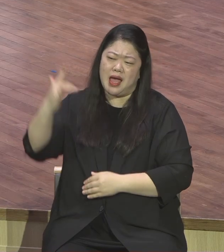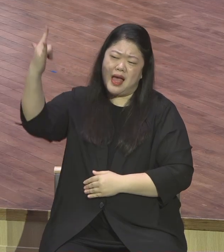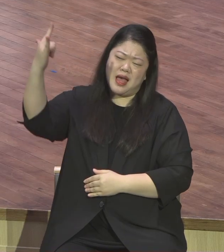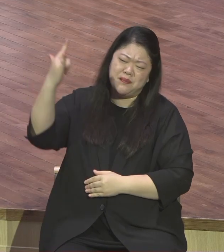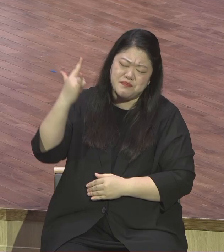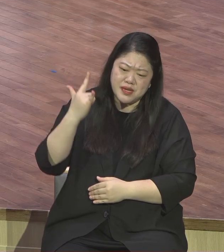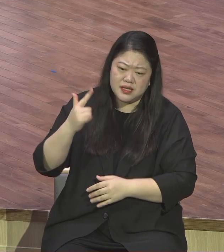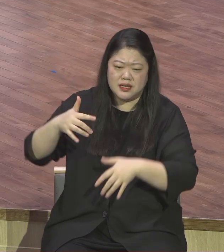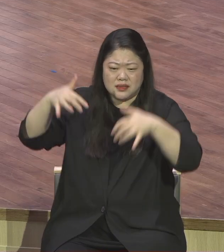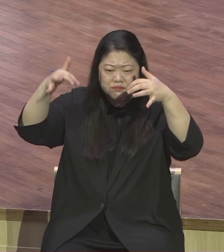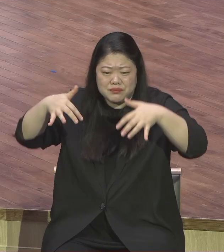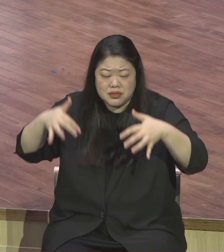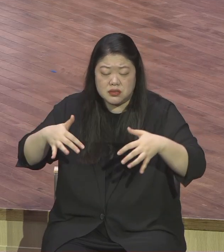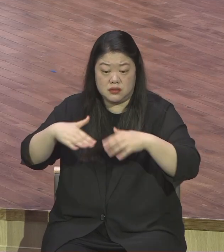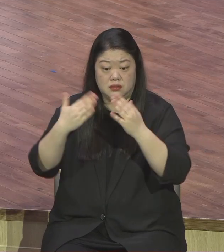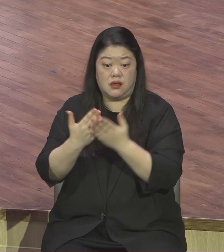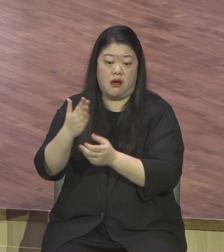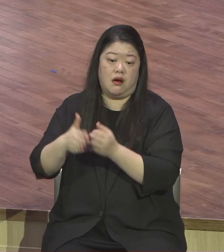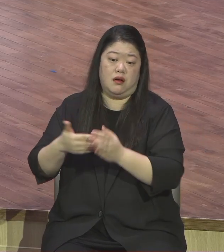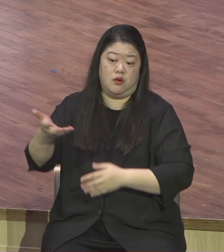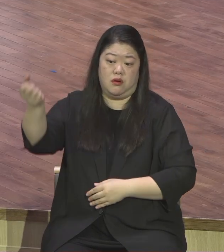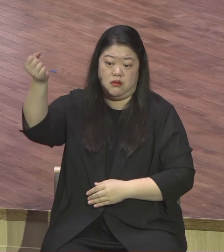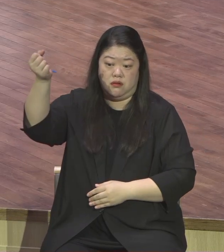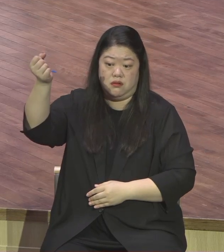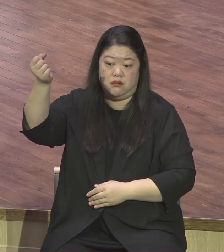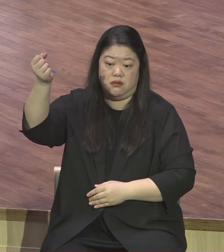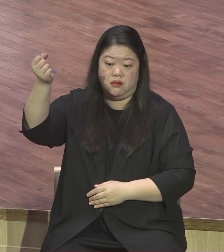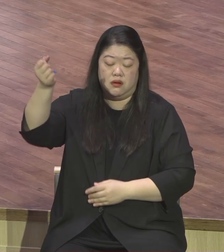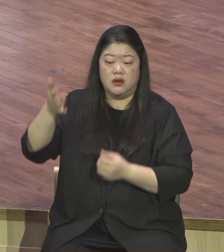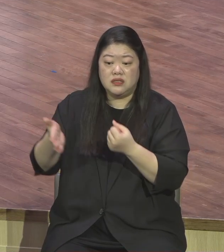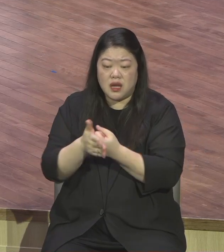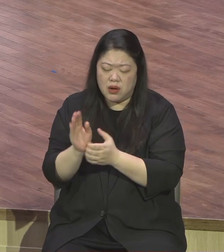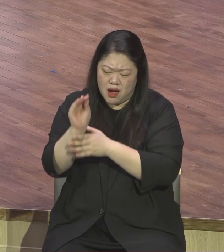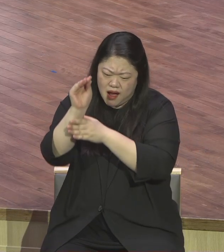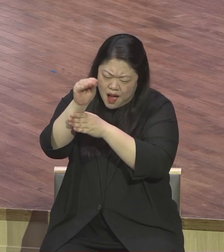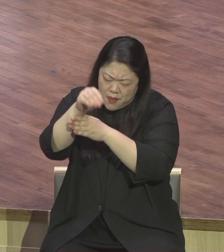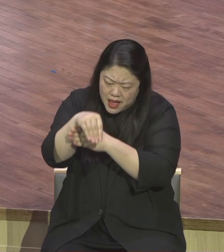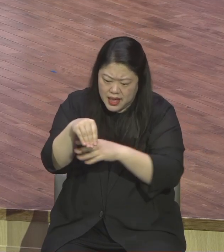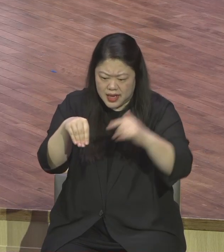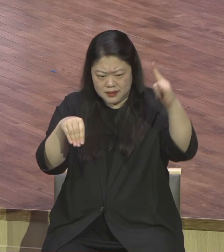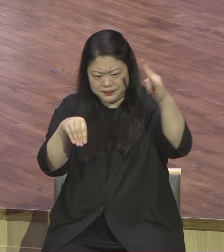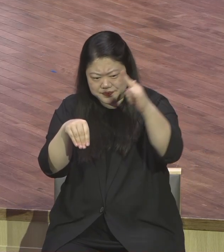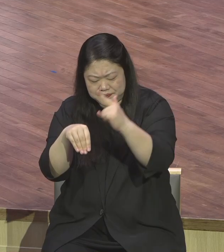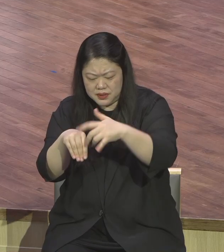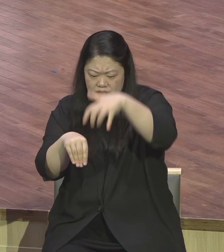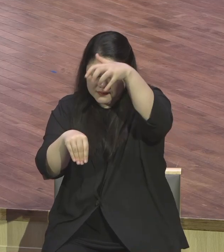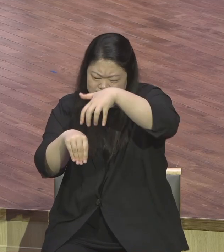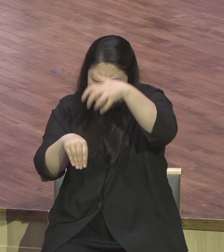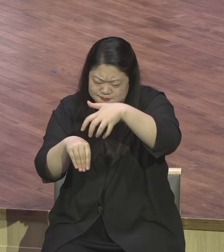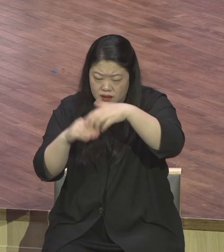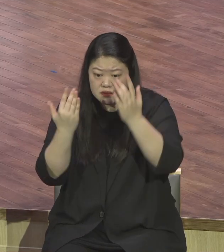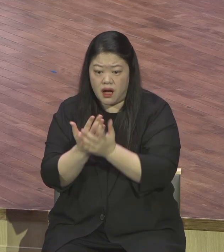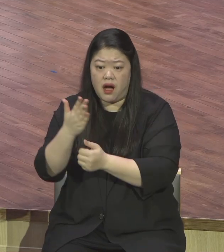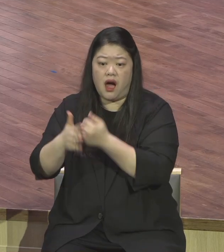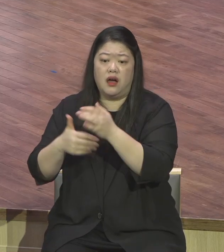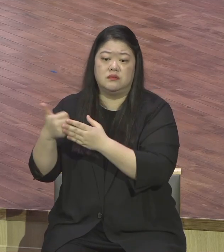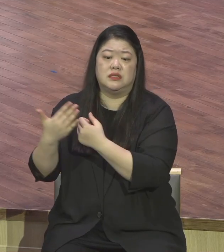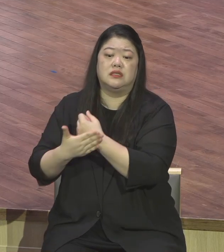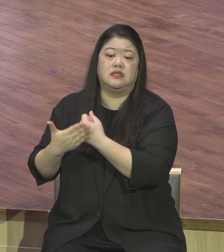궁금하지 않냐 나를 쳐다보고 나에게 감사할 줄 알아라 오늘 제목이 뭡니까 모든